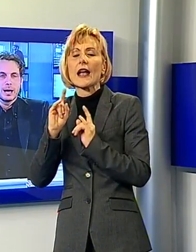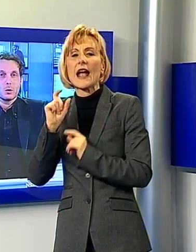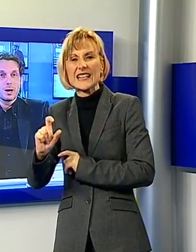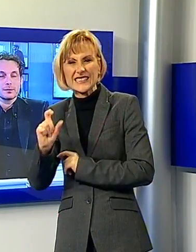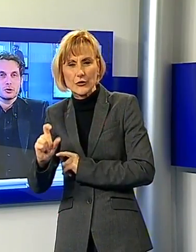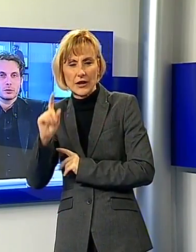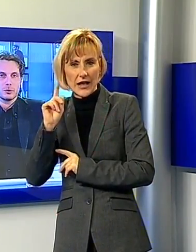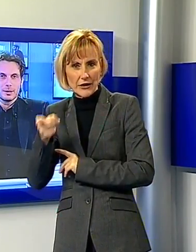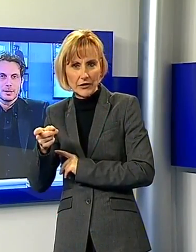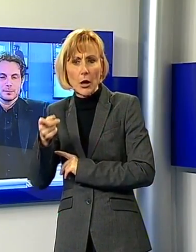quasi cento anni.